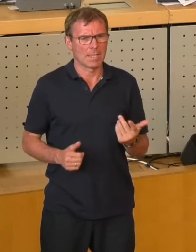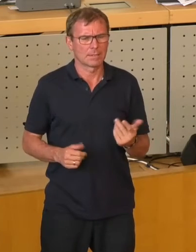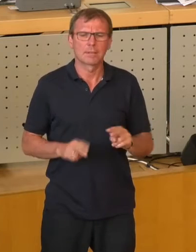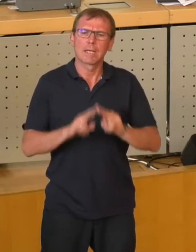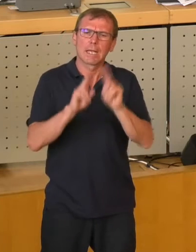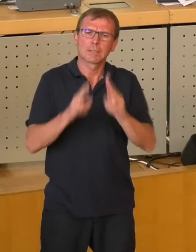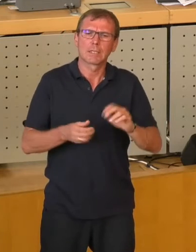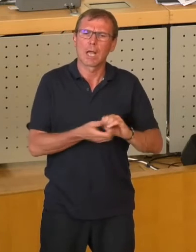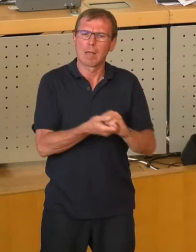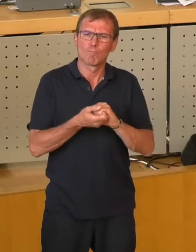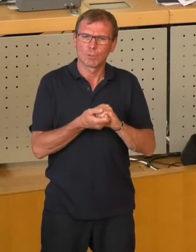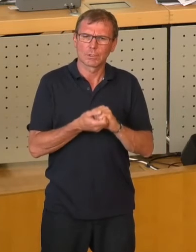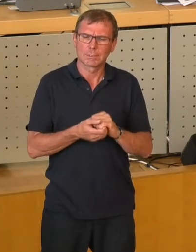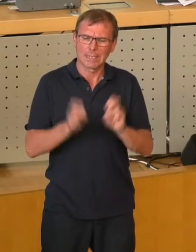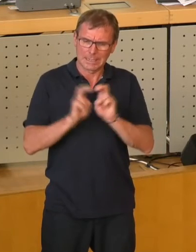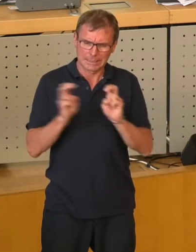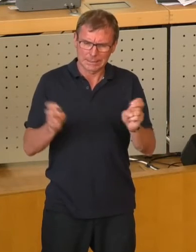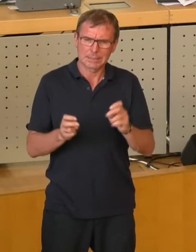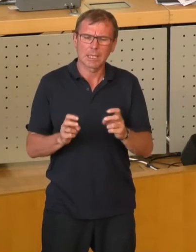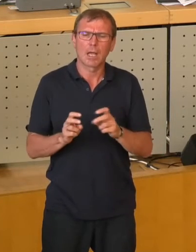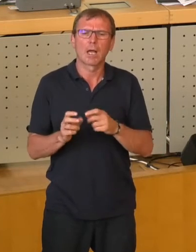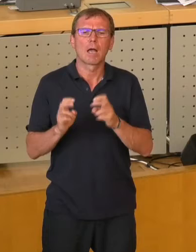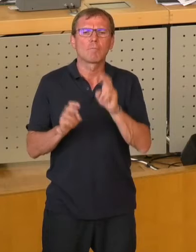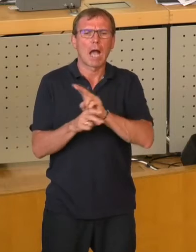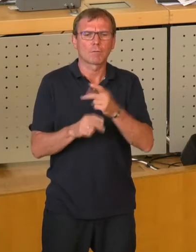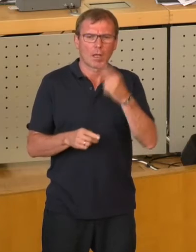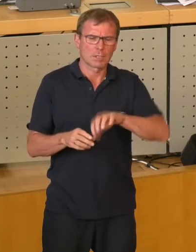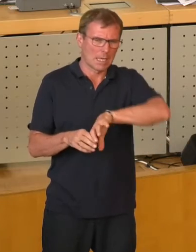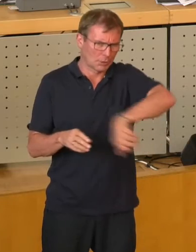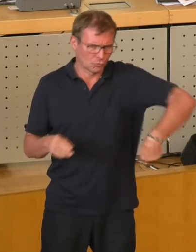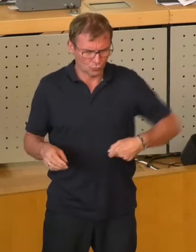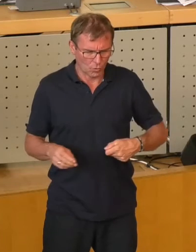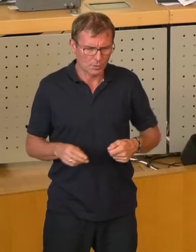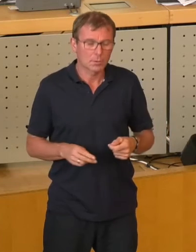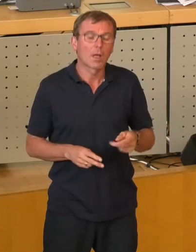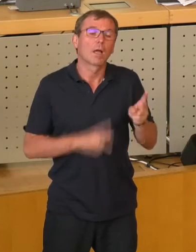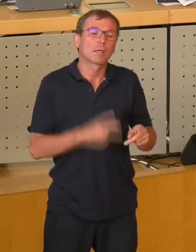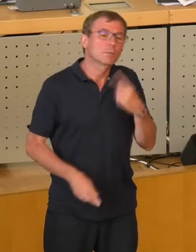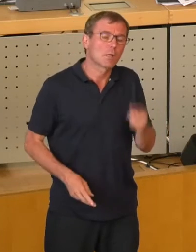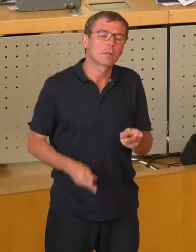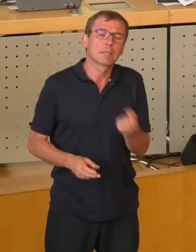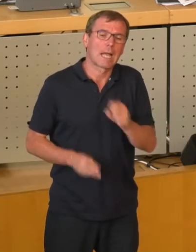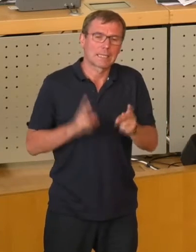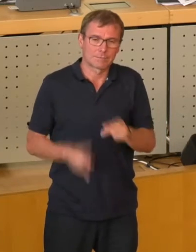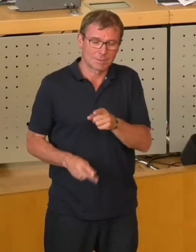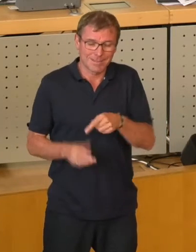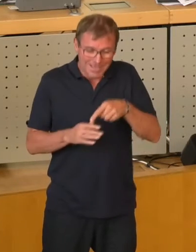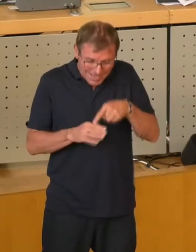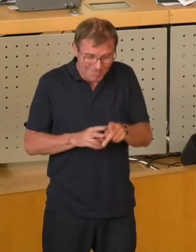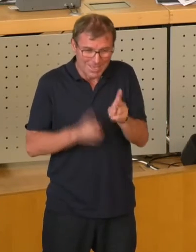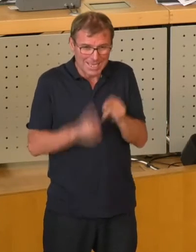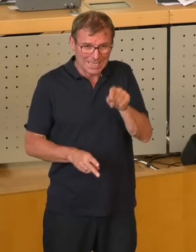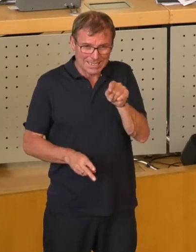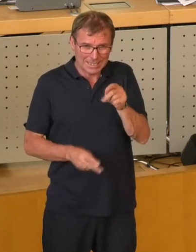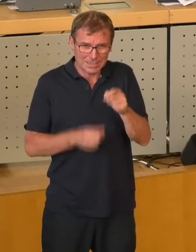Bündnis die Sitze in den Ausschüssen gestohlen. Das Gericht hat dann gesagt, das ist rechtswidrig. Und im Gerichtsprozess vor Gericht